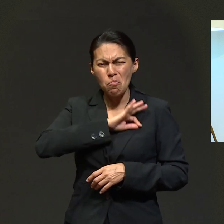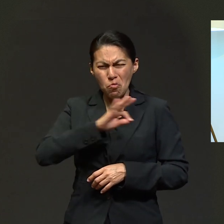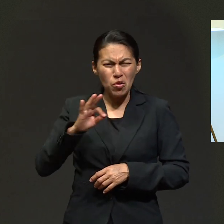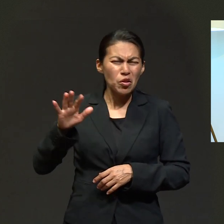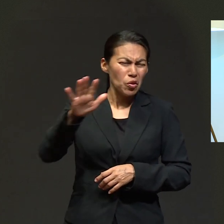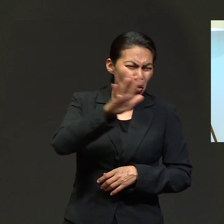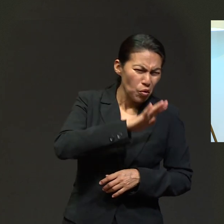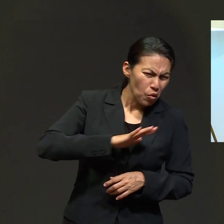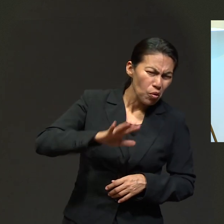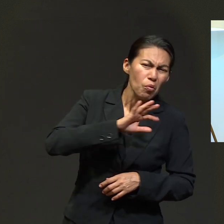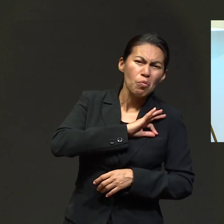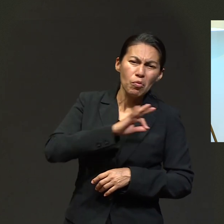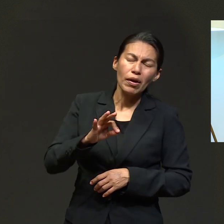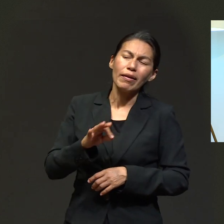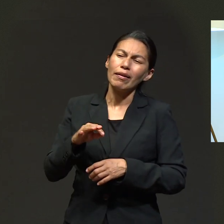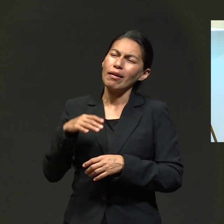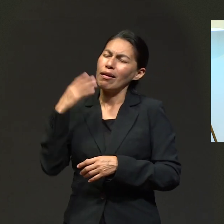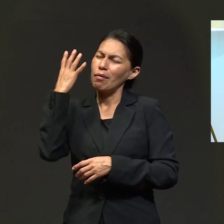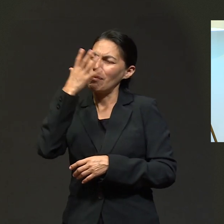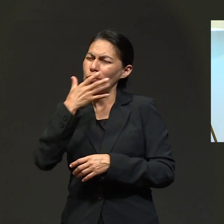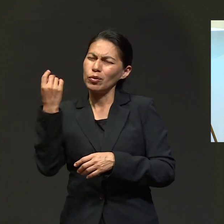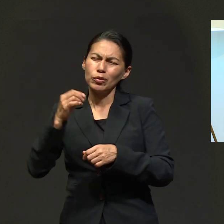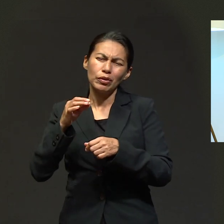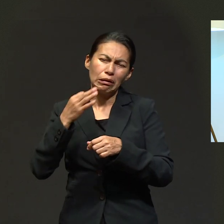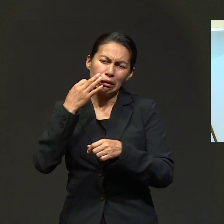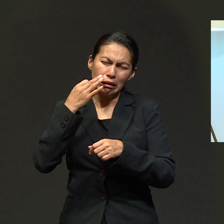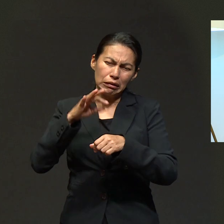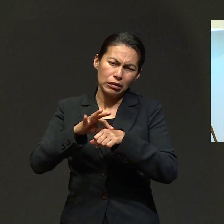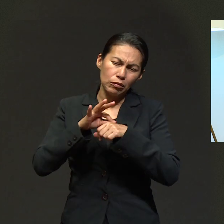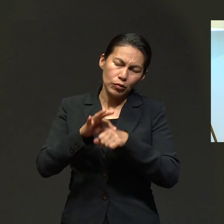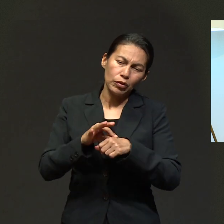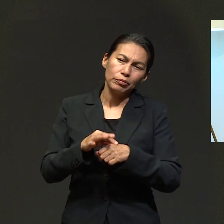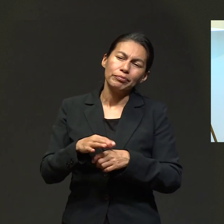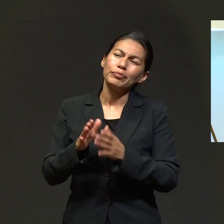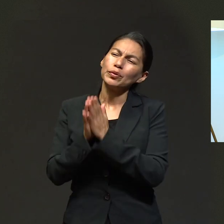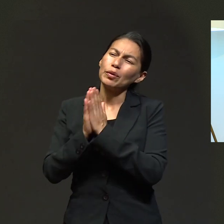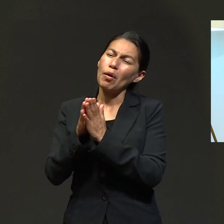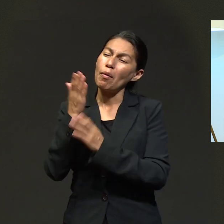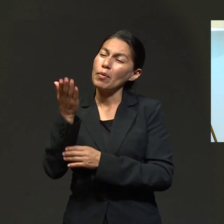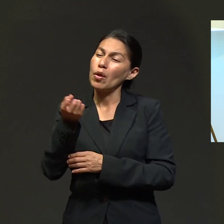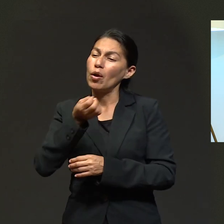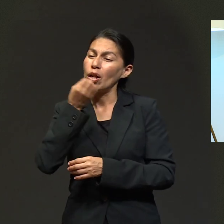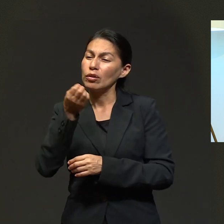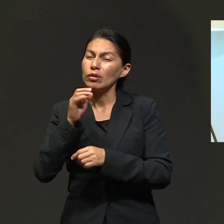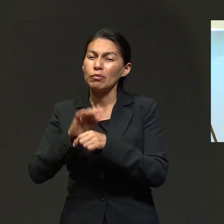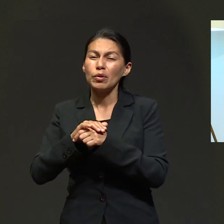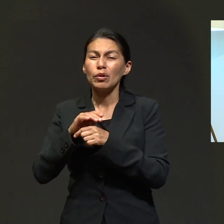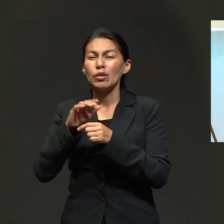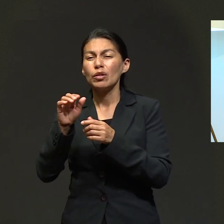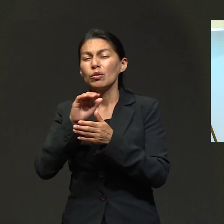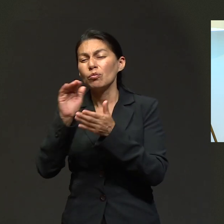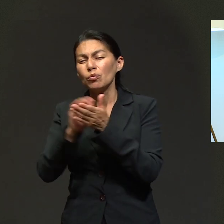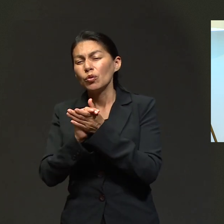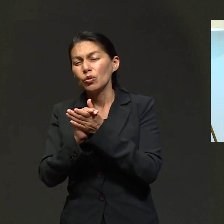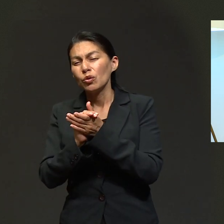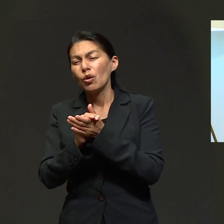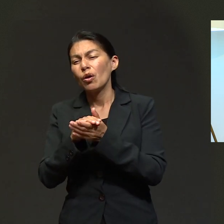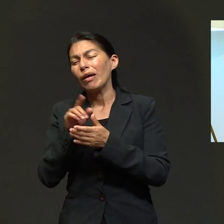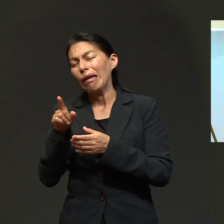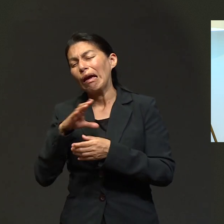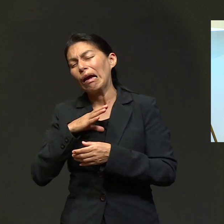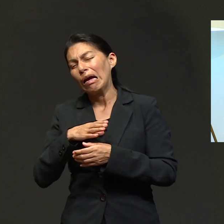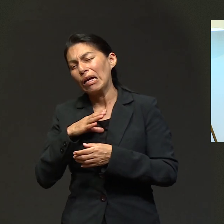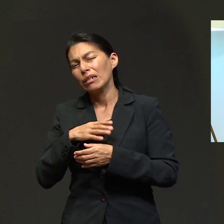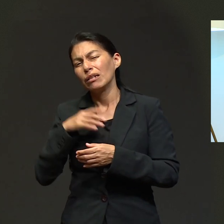para la esposa de un primo de mi esposo. Tiene cáncer terminal. Que Dios pueda darle otra oportunidad. Estaremos